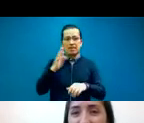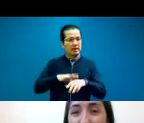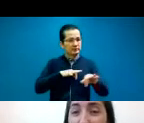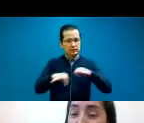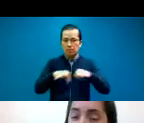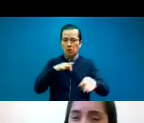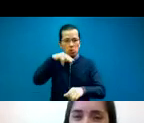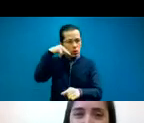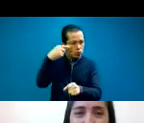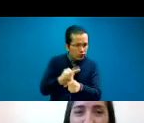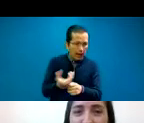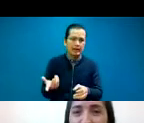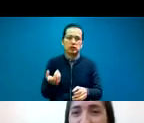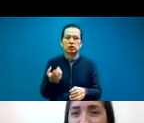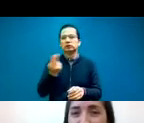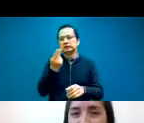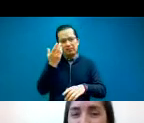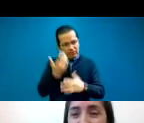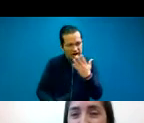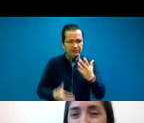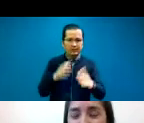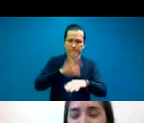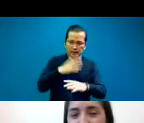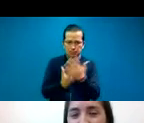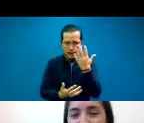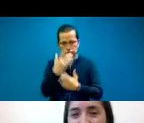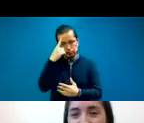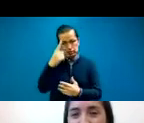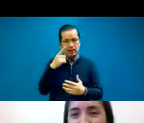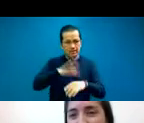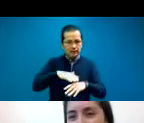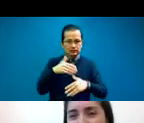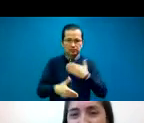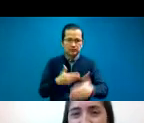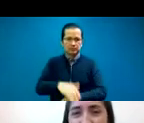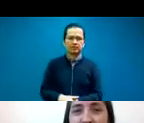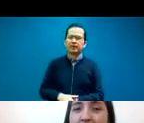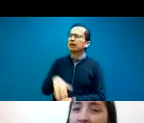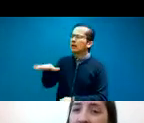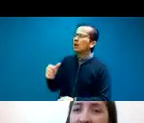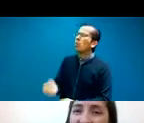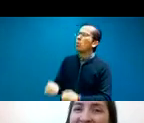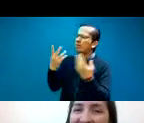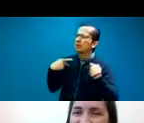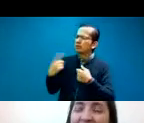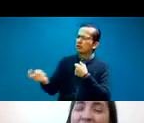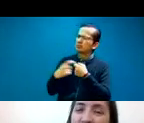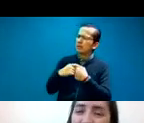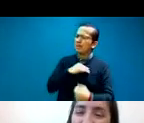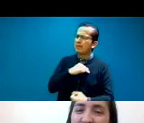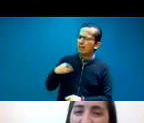muchas manos, para poder seguir avanzando, Oye, ¿y cuántos miembros son? Porque veo en las fotos, es muchísima gente.